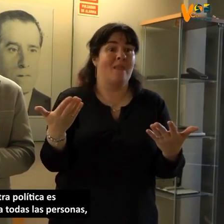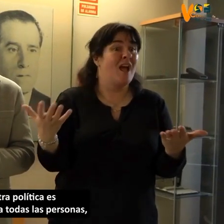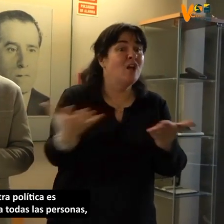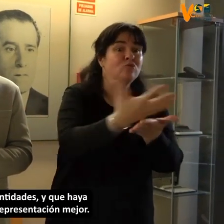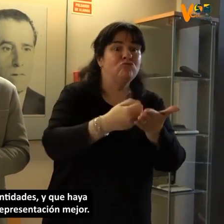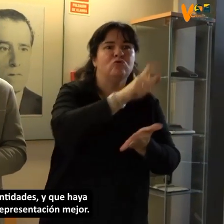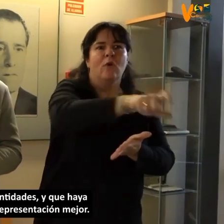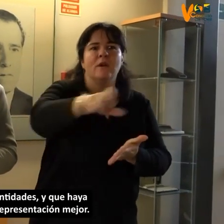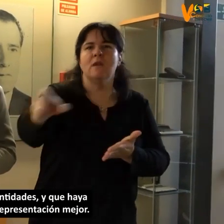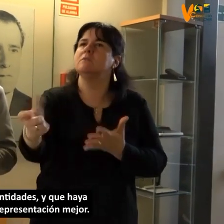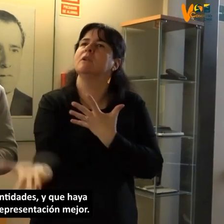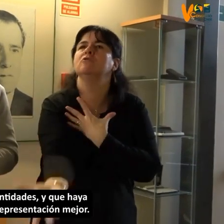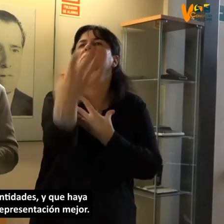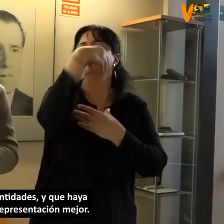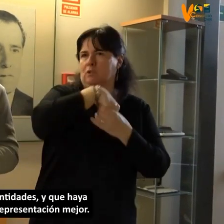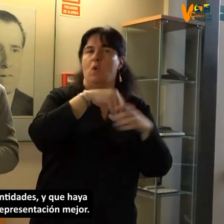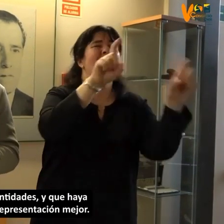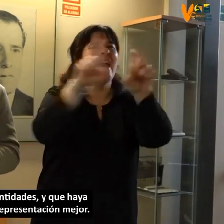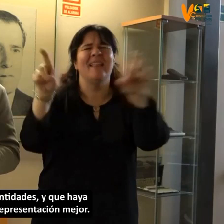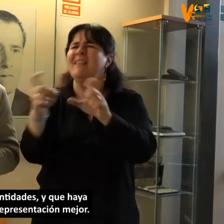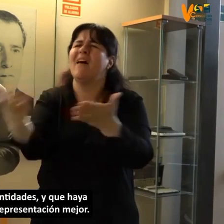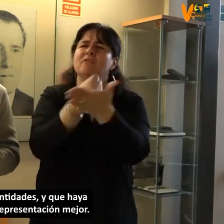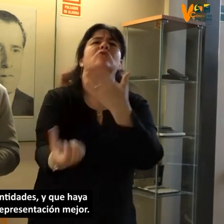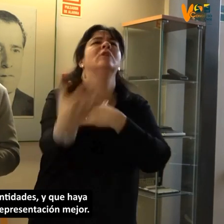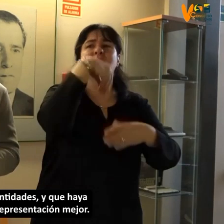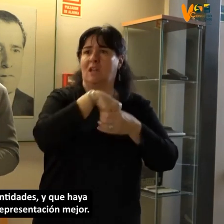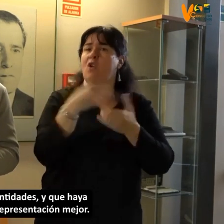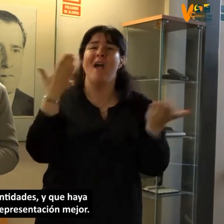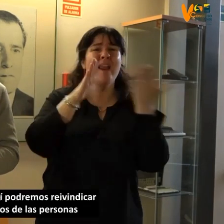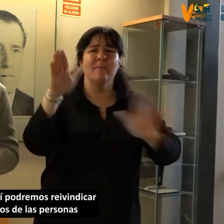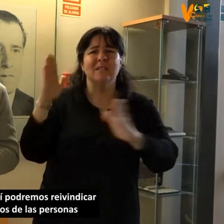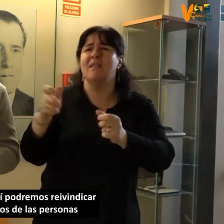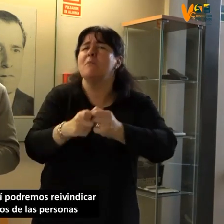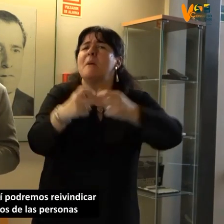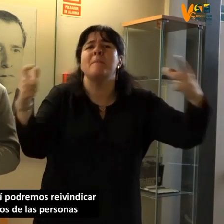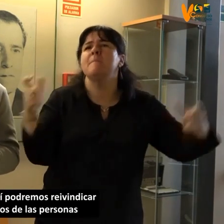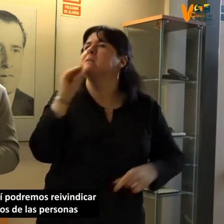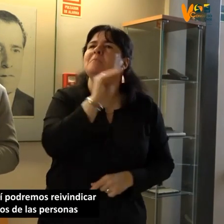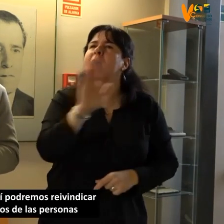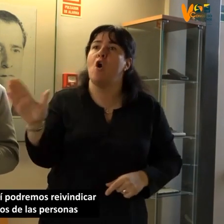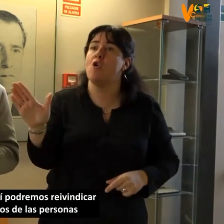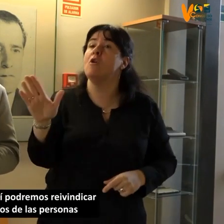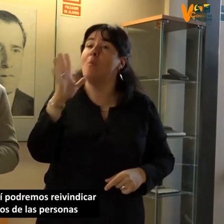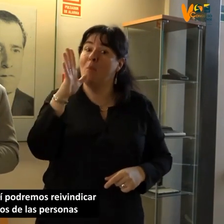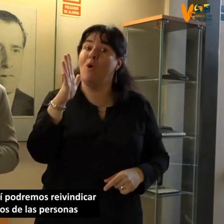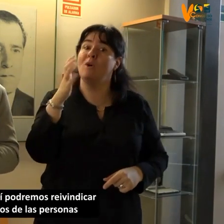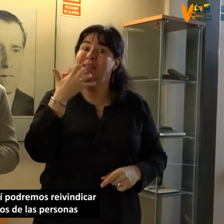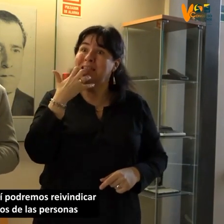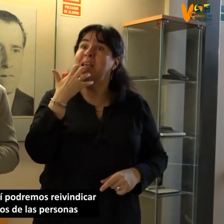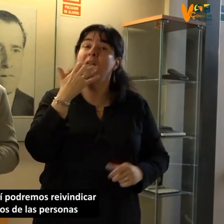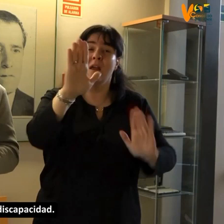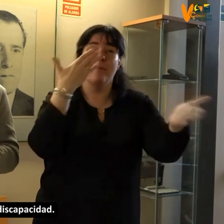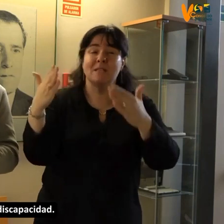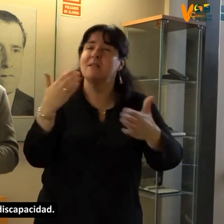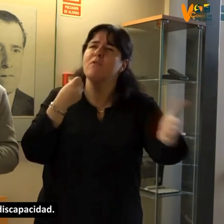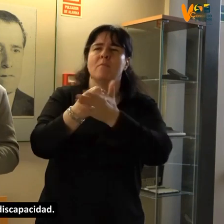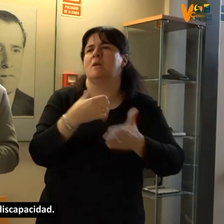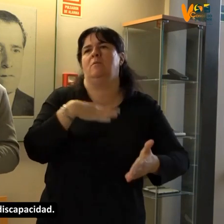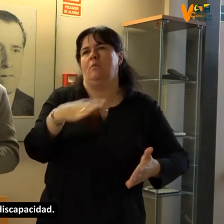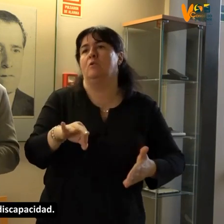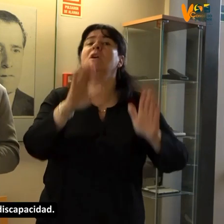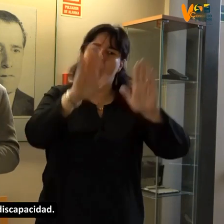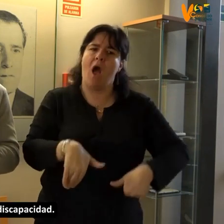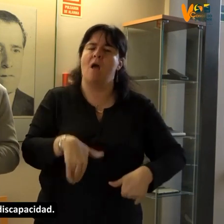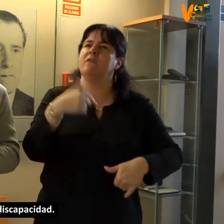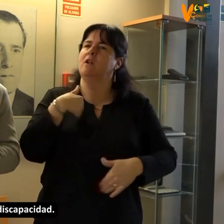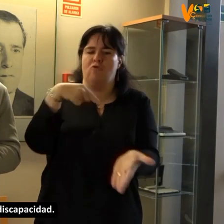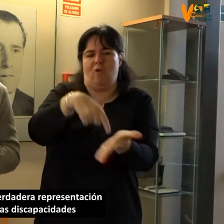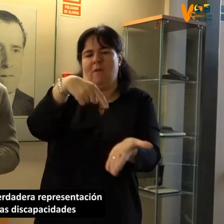personas